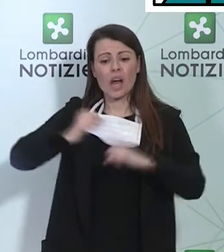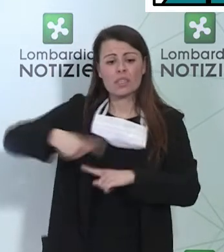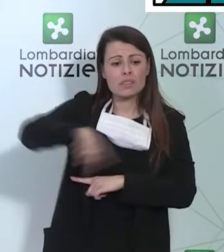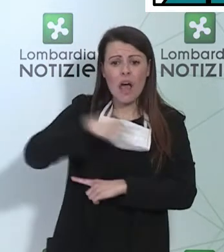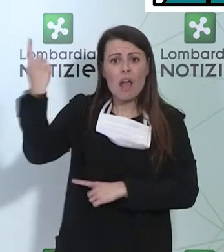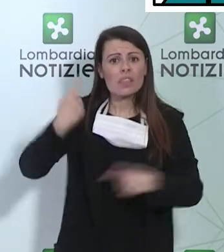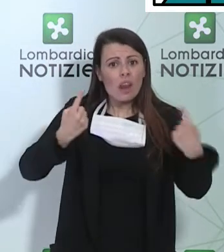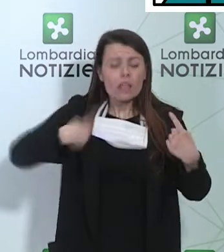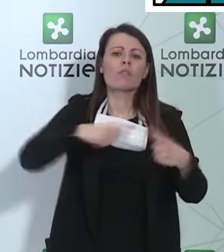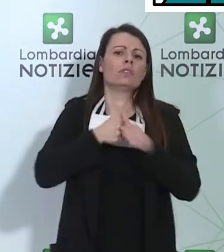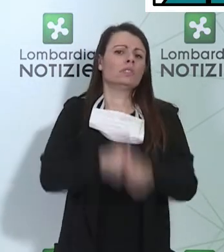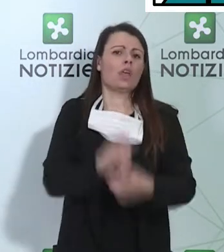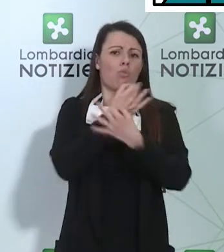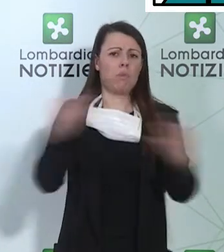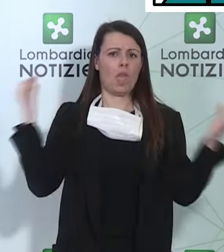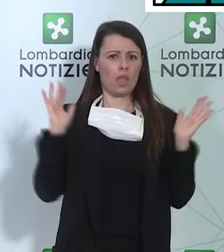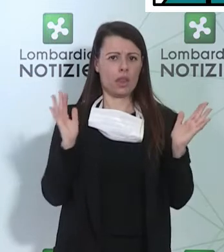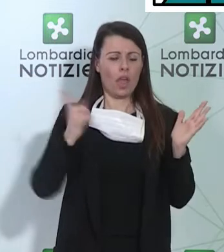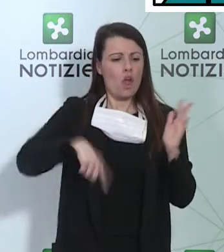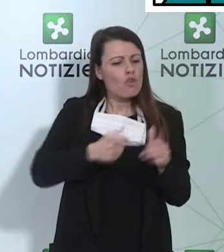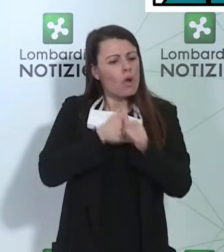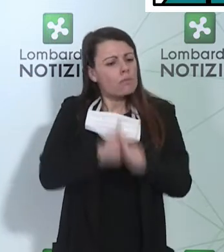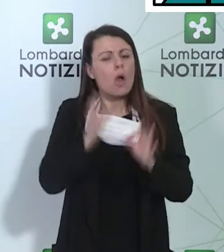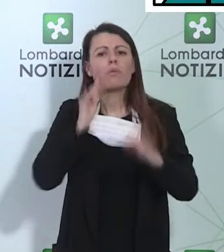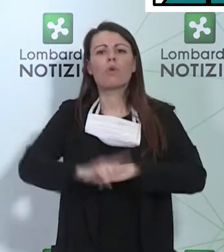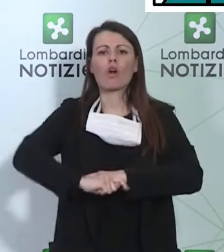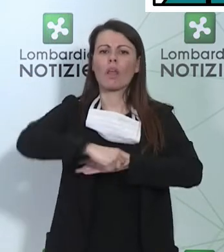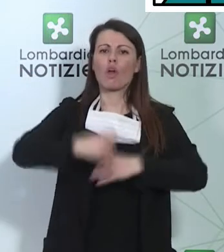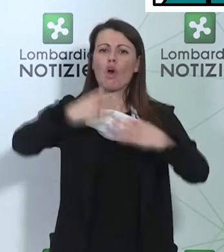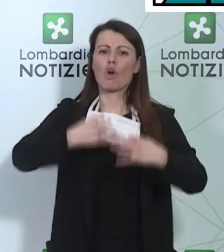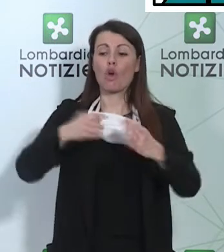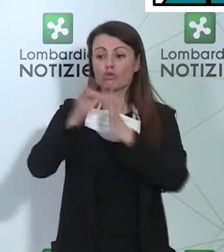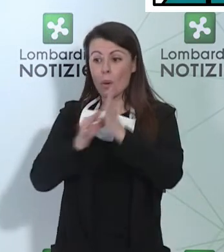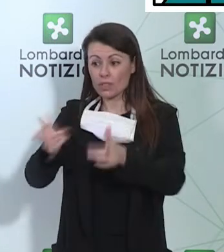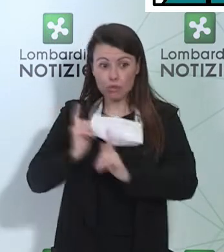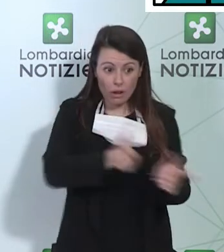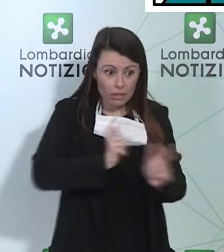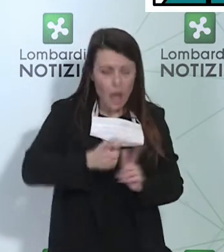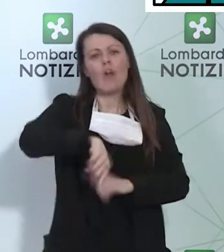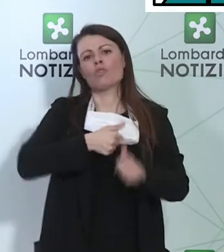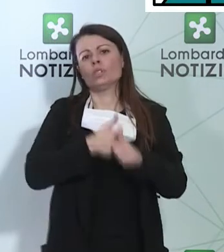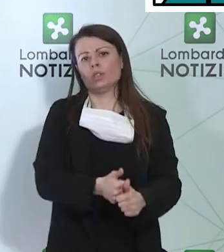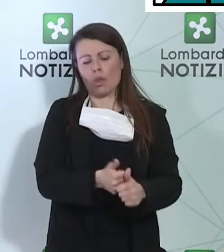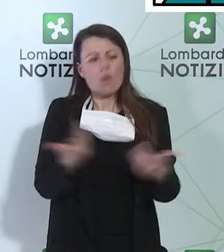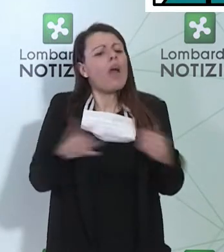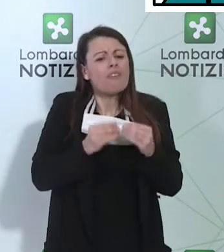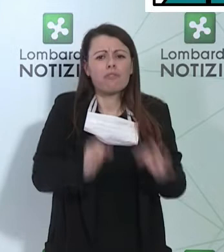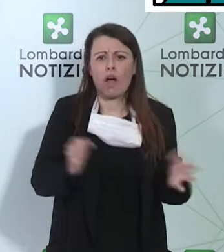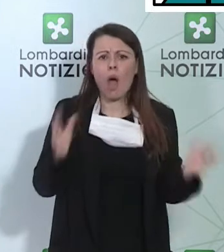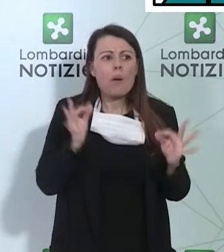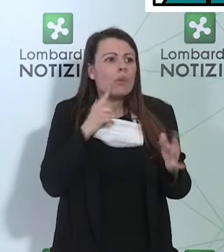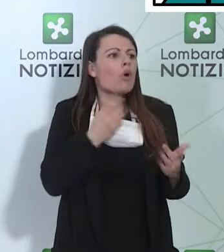Ci attennaiamo rigorosamente a queste misure e le facciamo nel rispetto di quelle che sono le